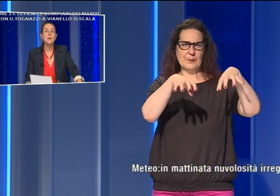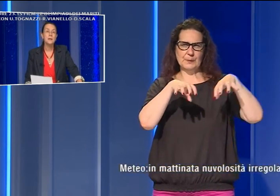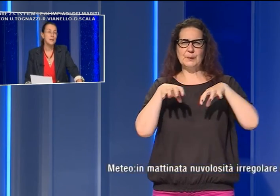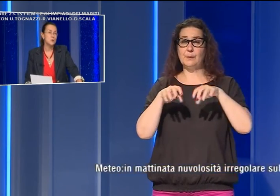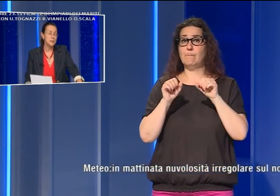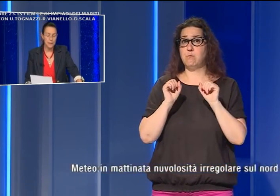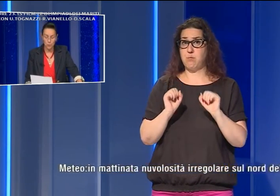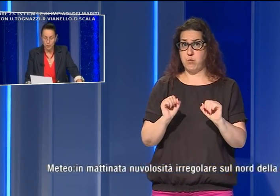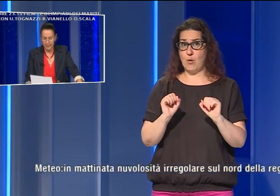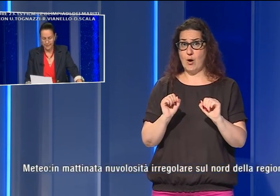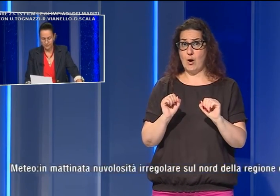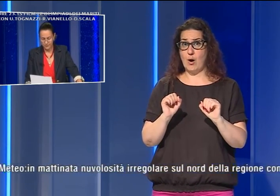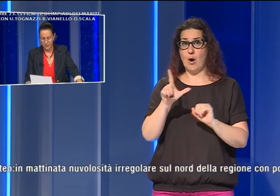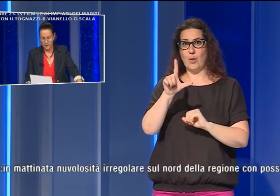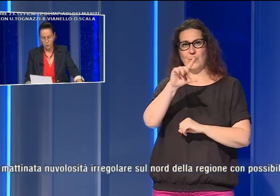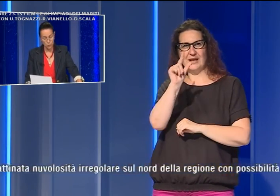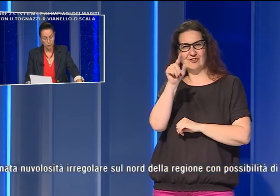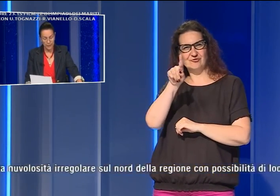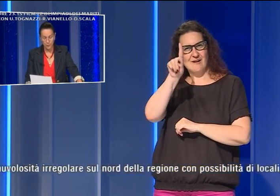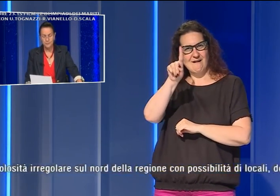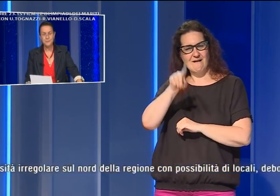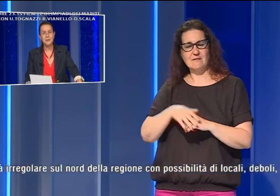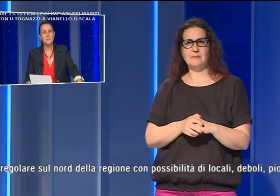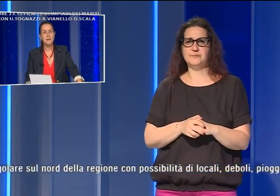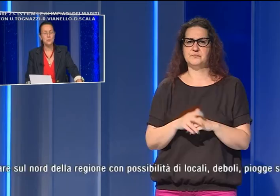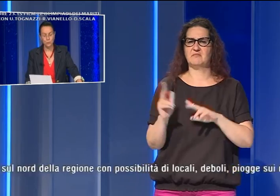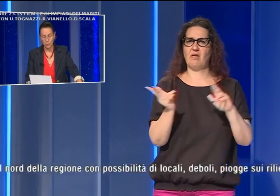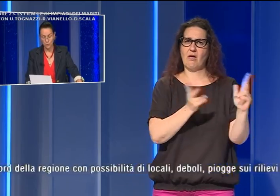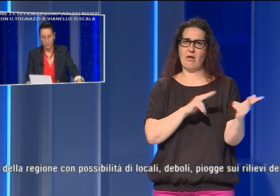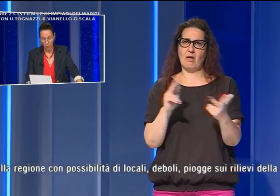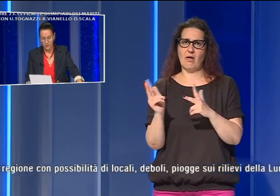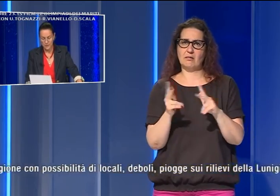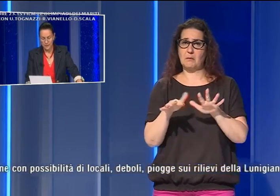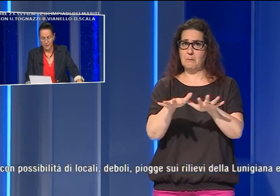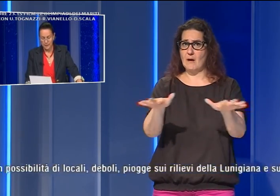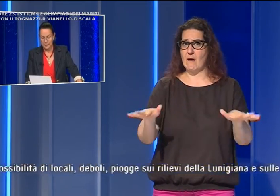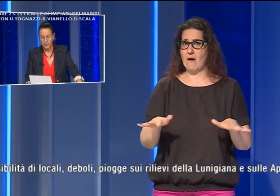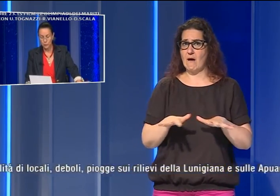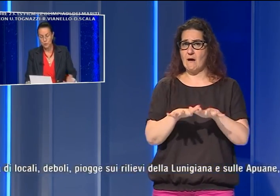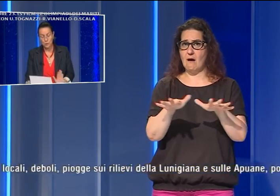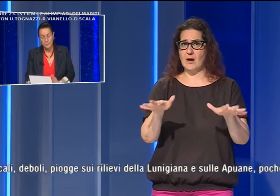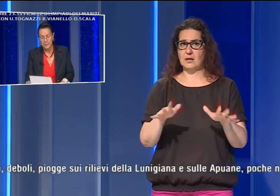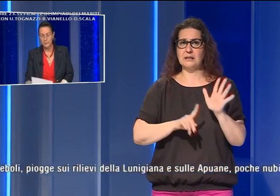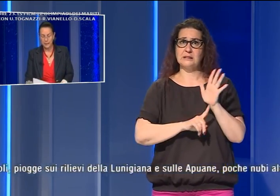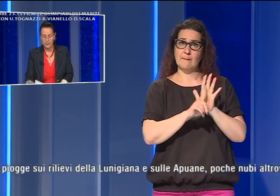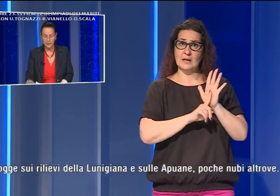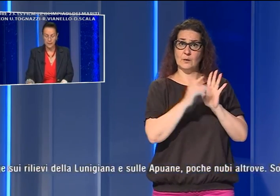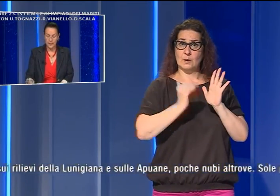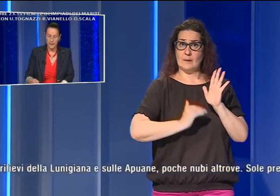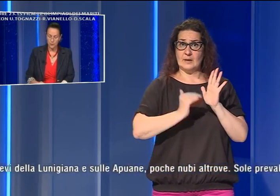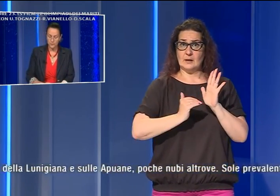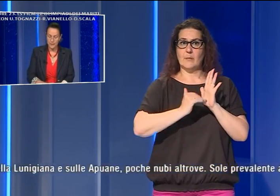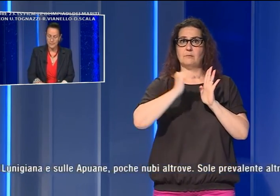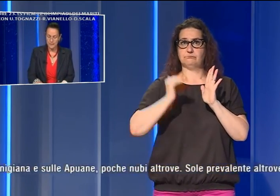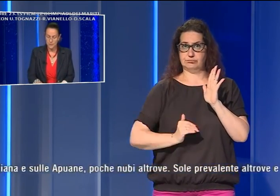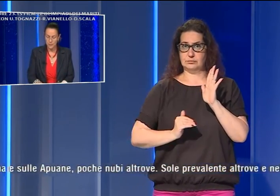soprattutto nella zona della Lunigiana. I venti sono deboli, i mari sono mossi. Le temperature sono le minime in